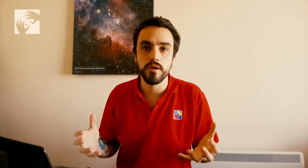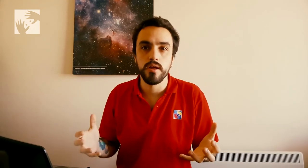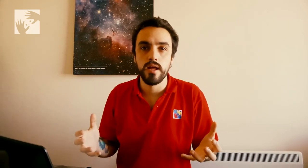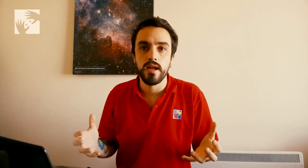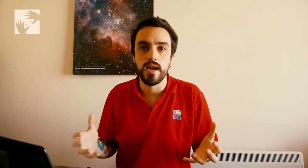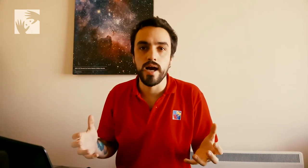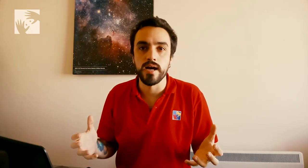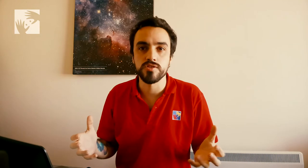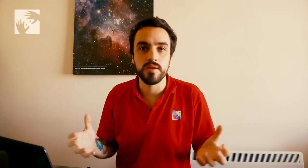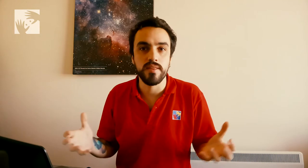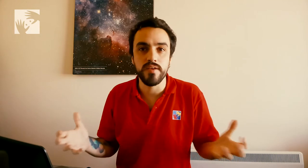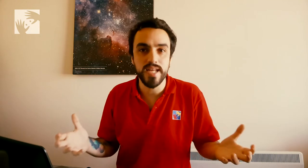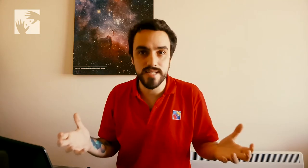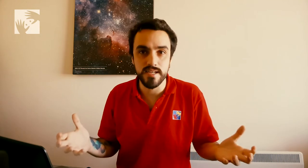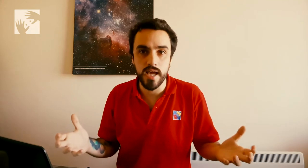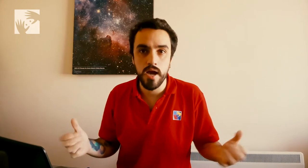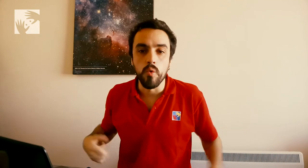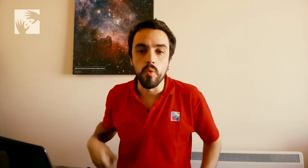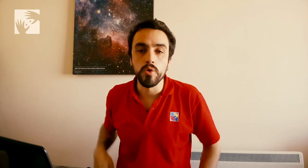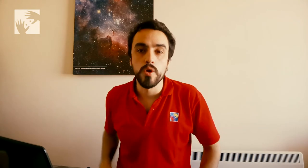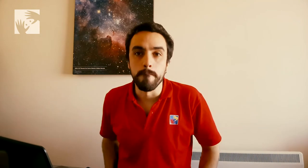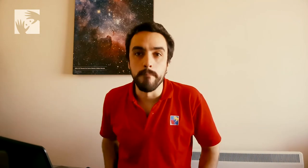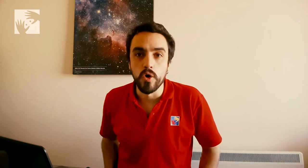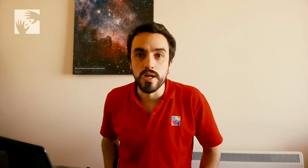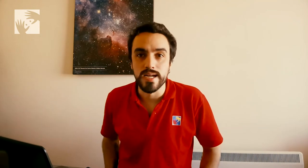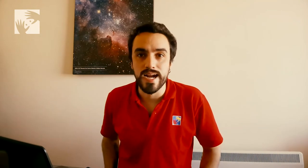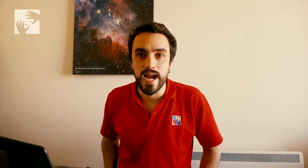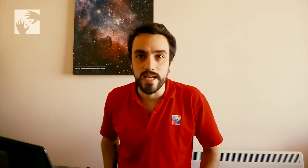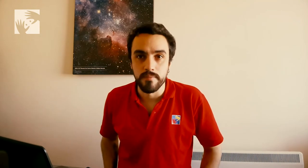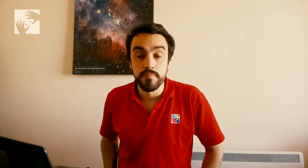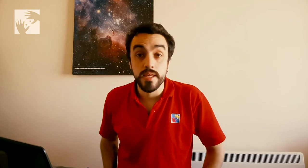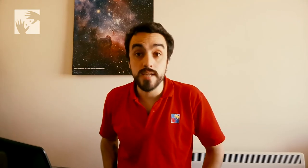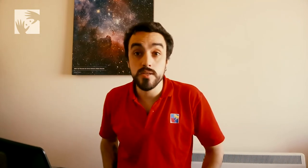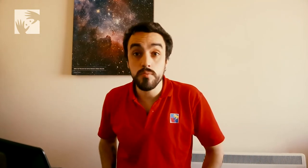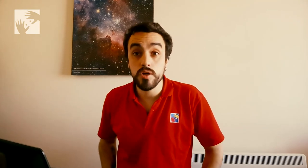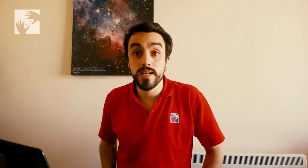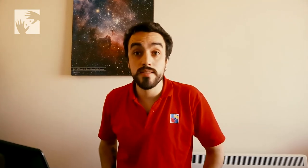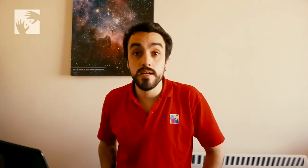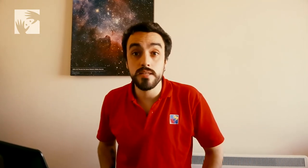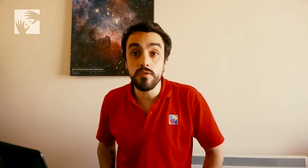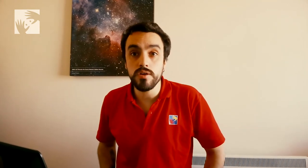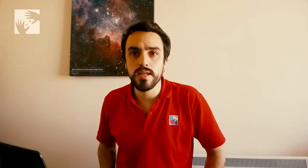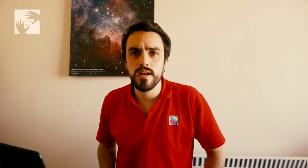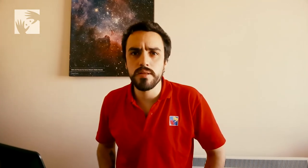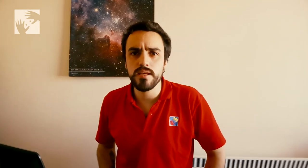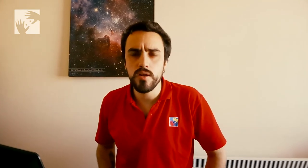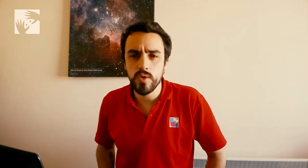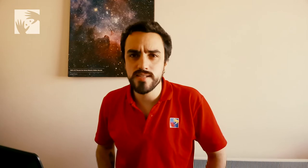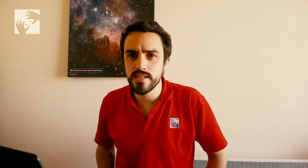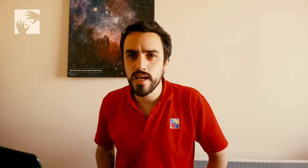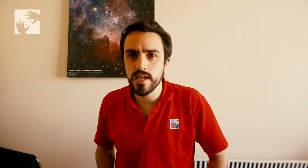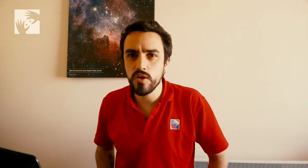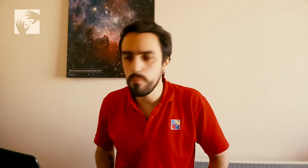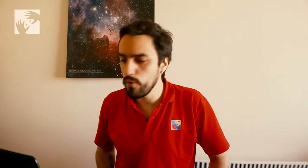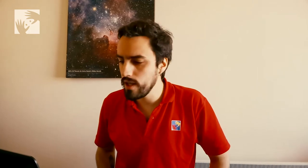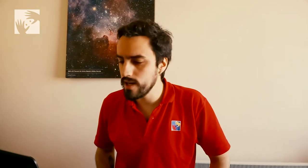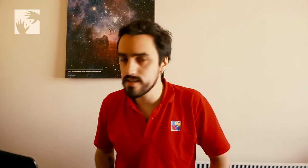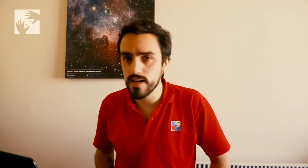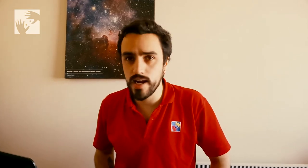la zona más débil que sería un volcán. ¿Qué hace que un volcán esté activo? Generalmente hay algunas señales que nos pueden acercar a